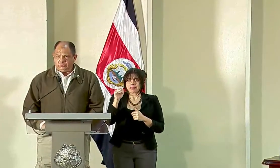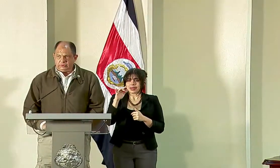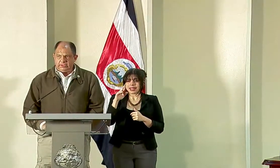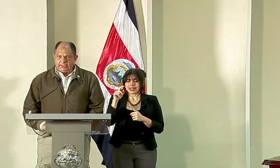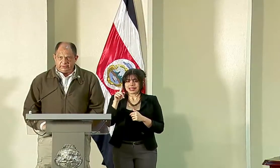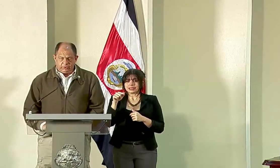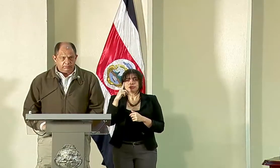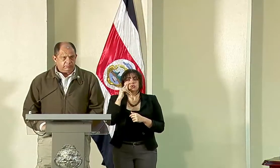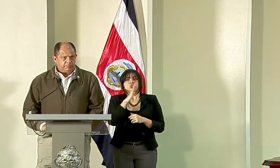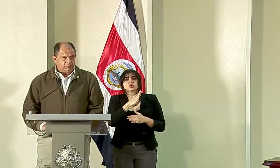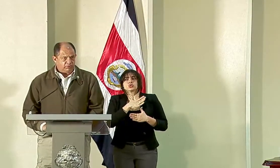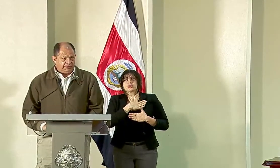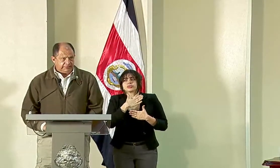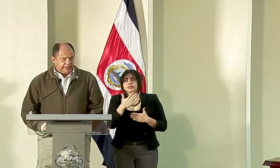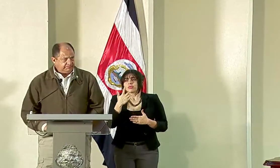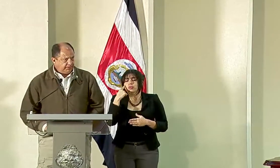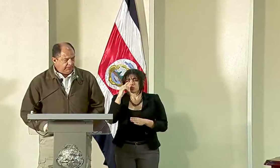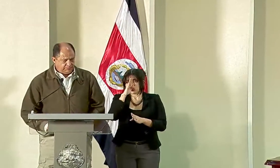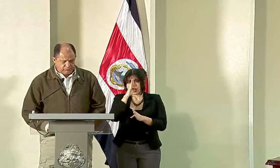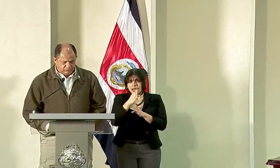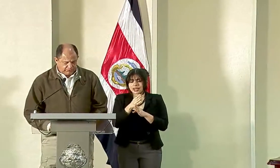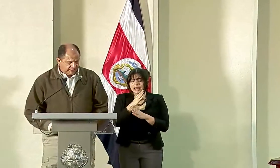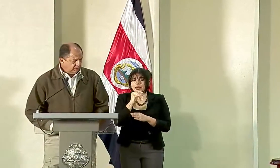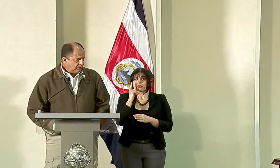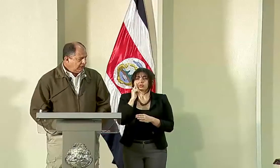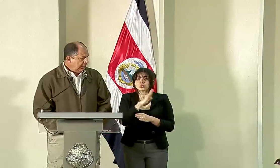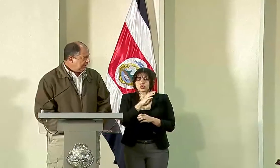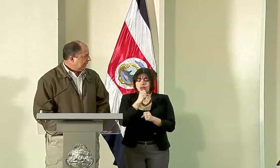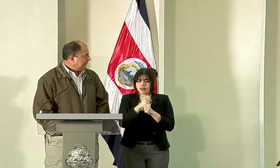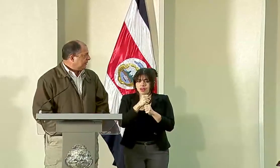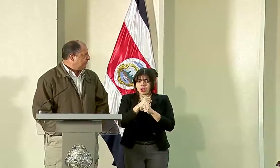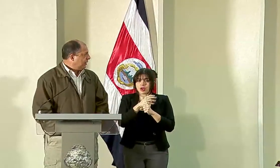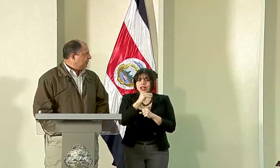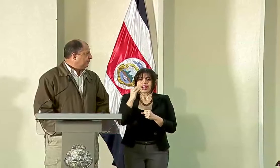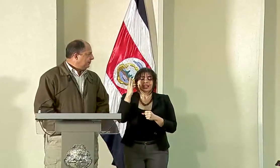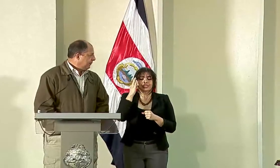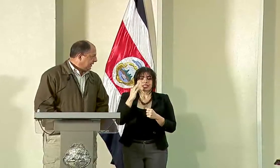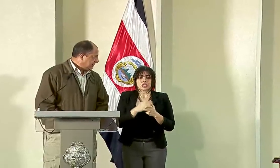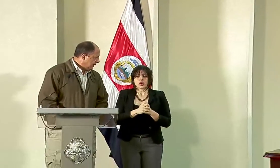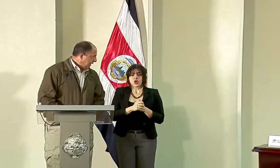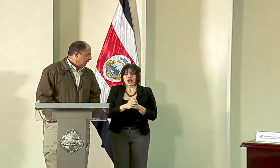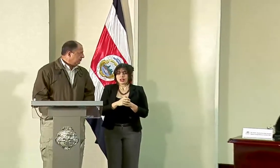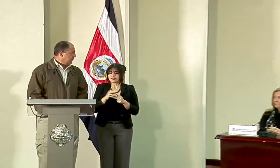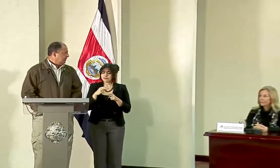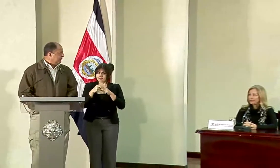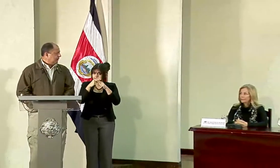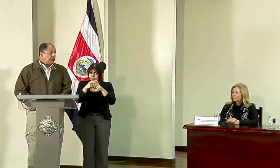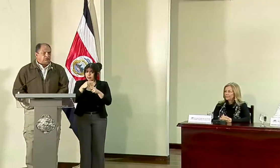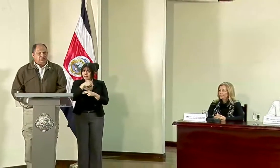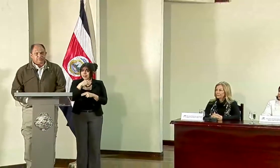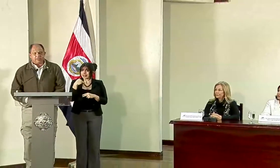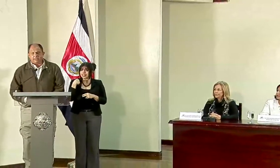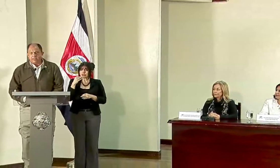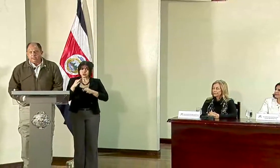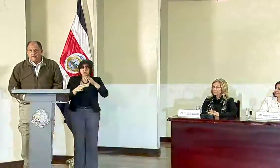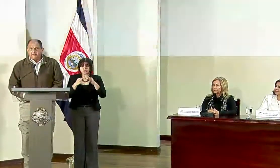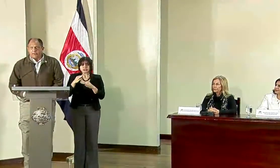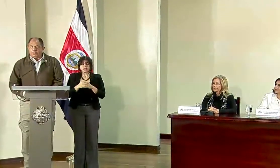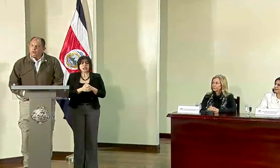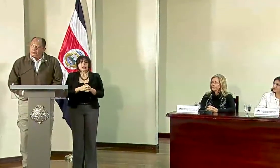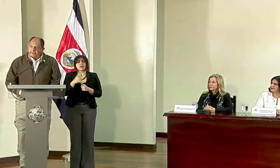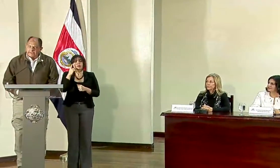por su dedicación, por su lealtad y por su trabajo y a la señora designada ministra de Justicia